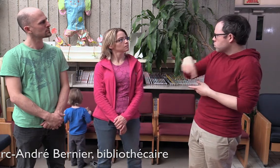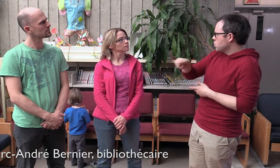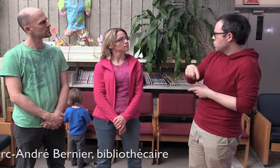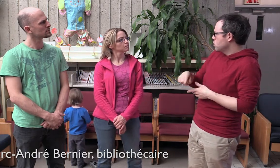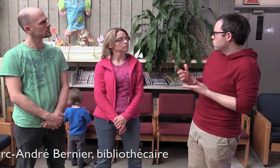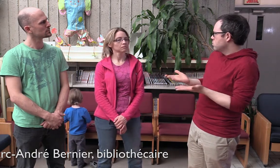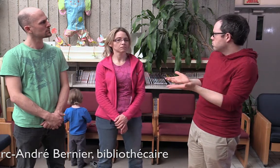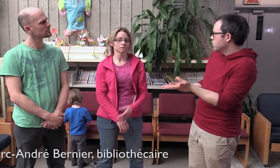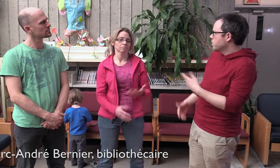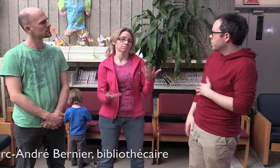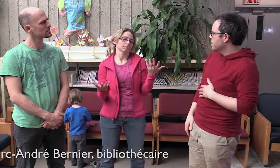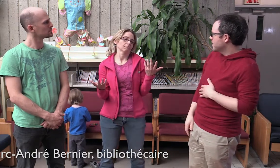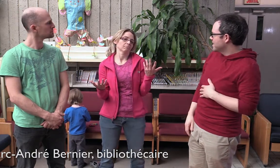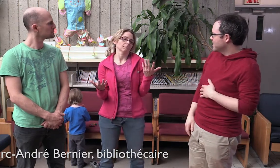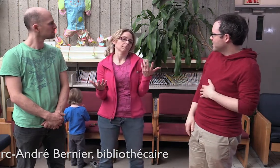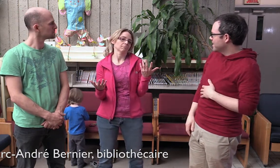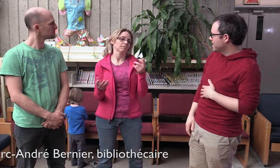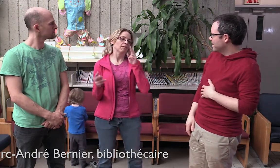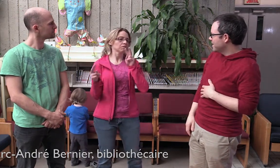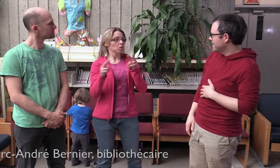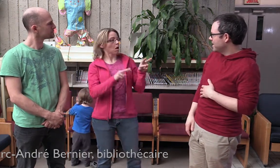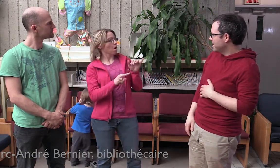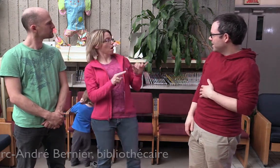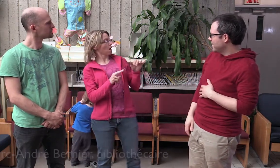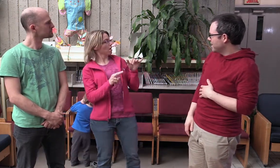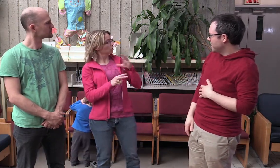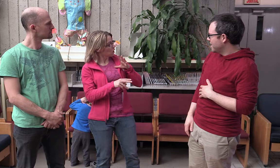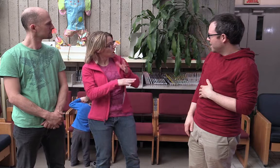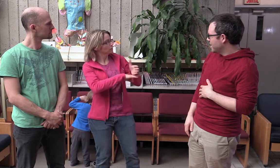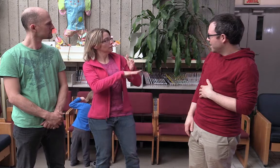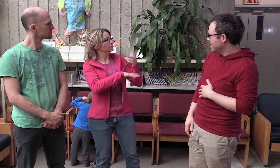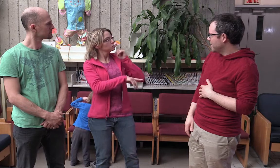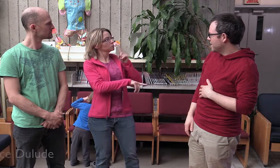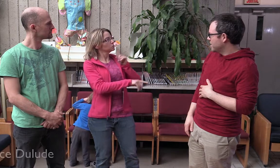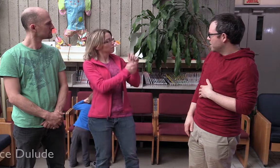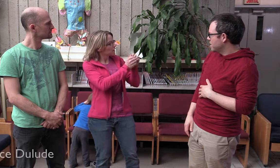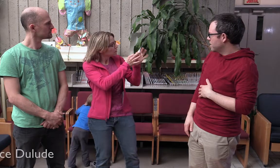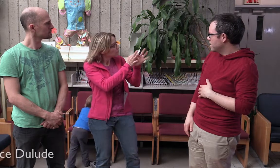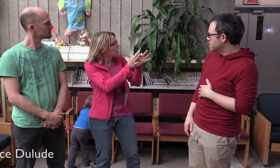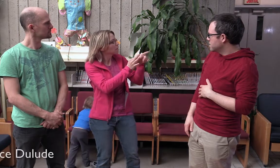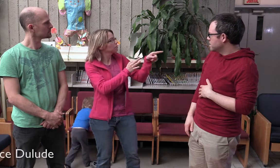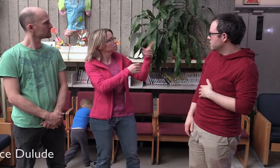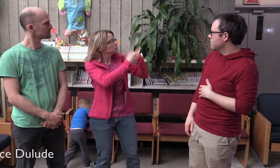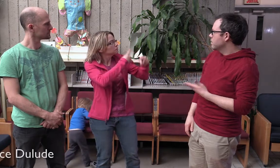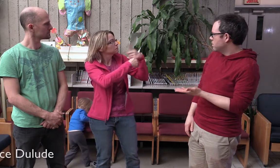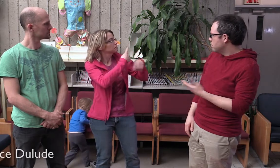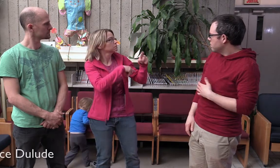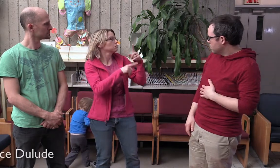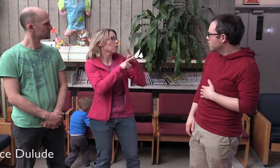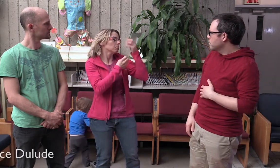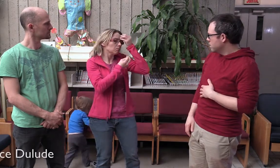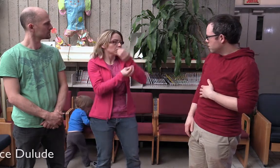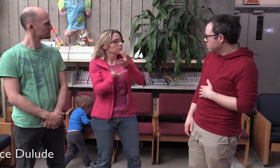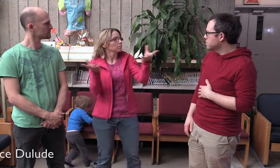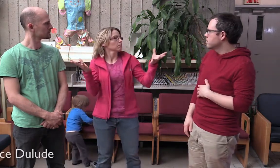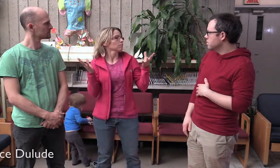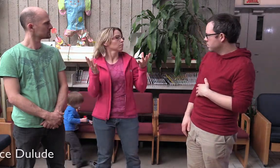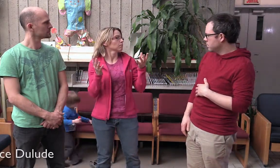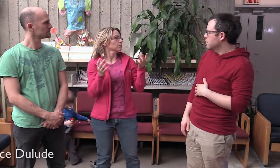entendants, est-ce que vous dénotez un avantage pour vos enfants? Bien, en fait, pour les autres enfants, ça fait de la sensibilisation, les enfants